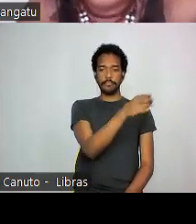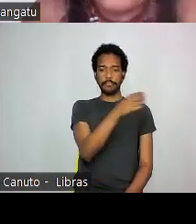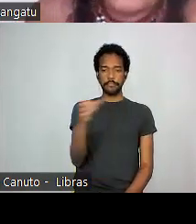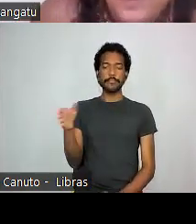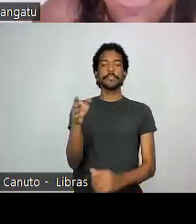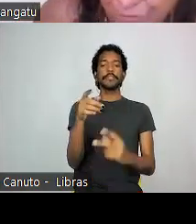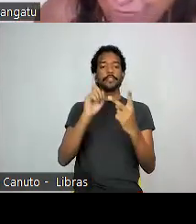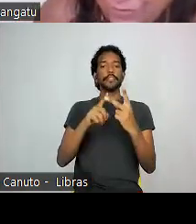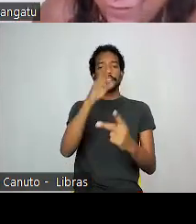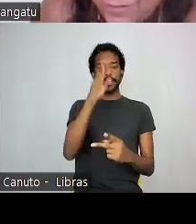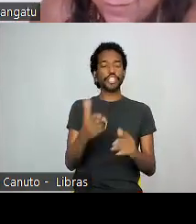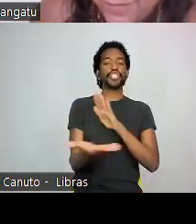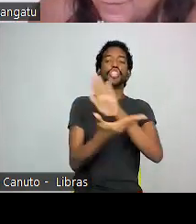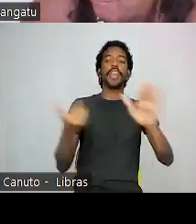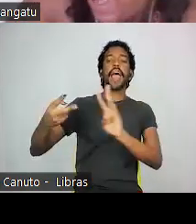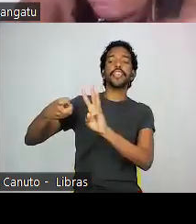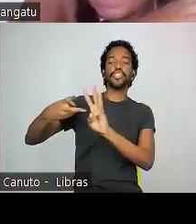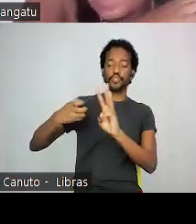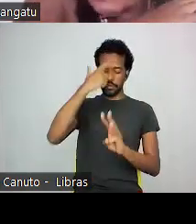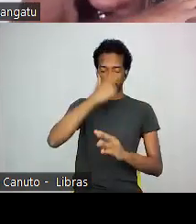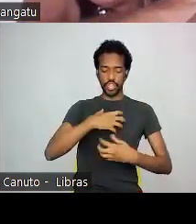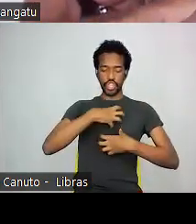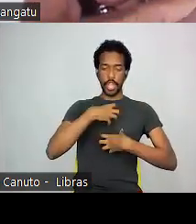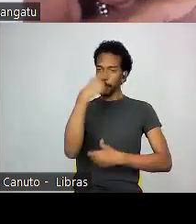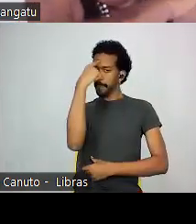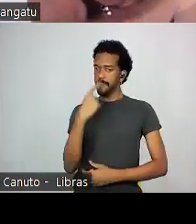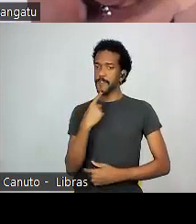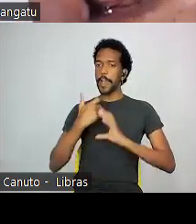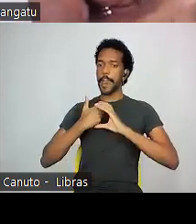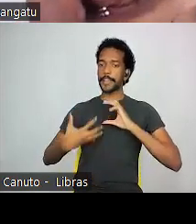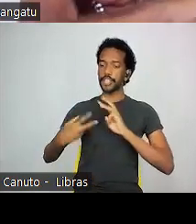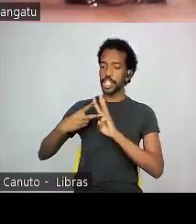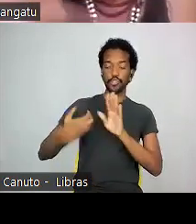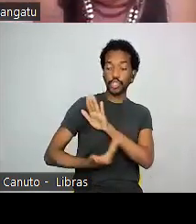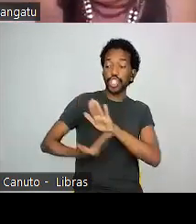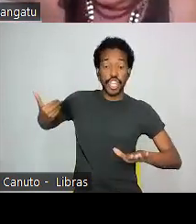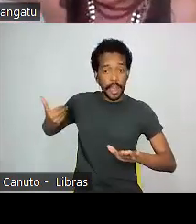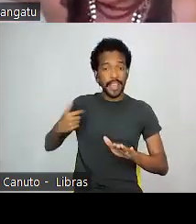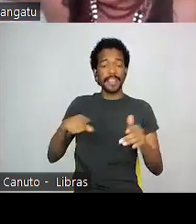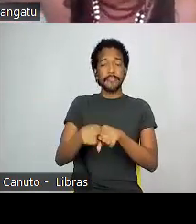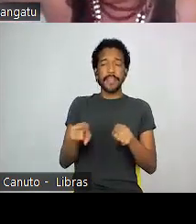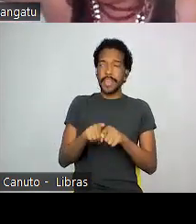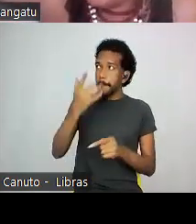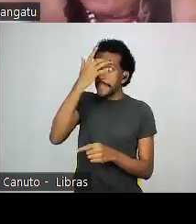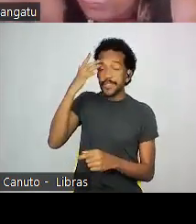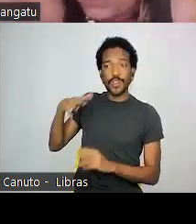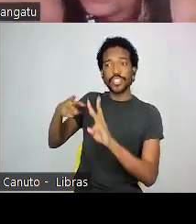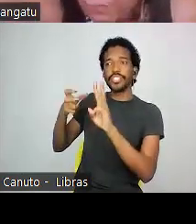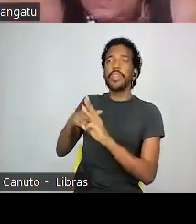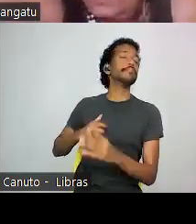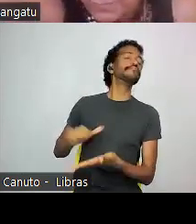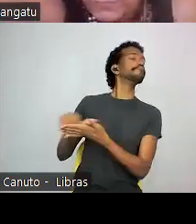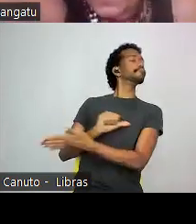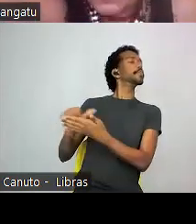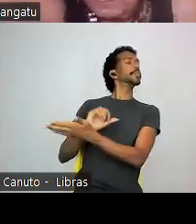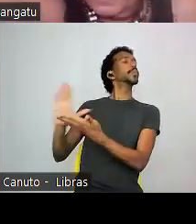desindianizar o indígena, apagar a nossa presença na memória da sociedade brasileira para que muitos dos